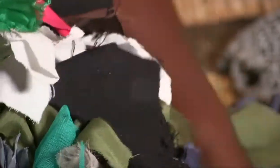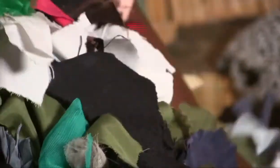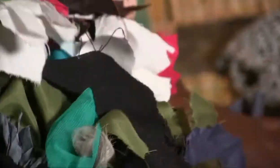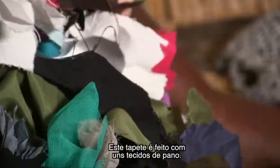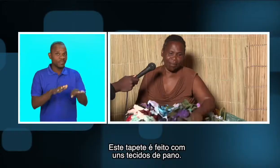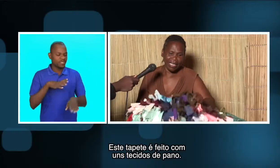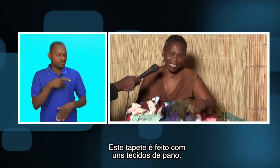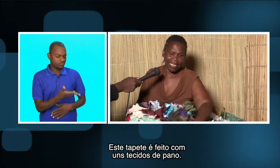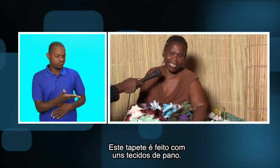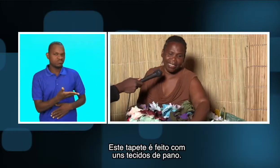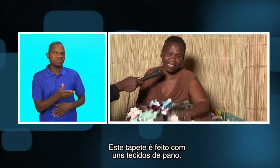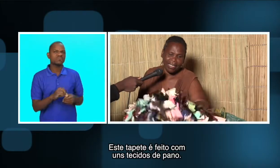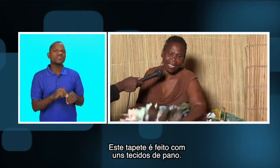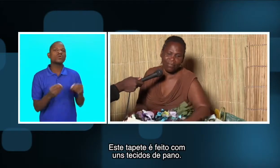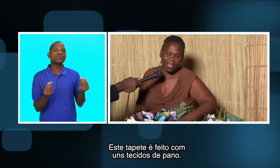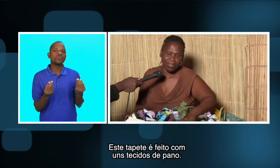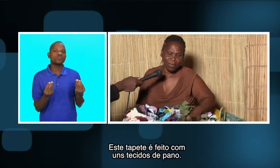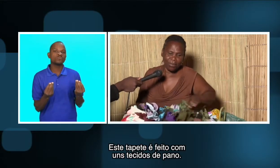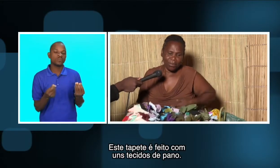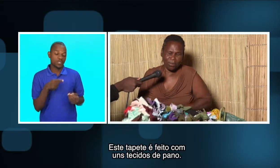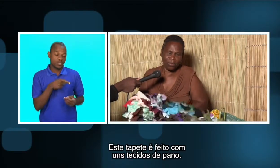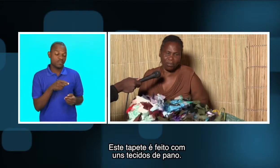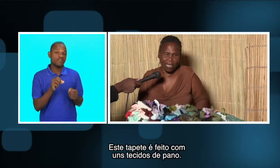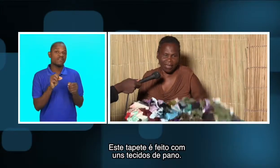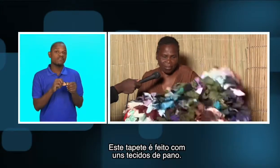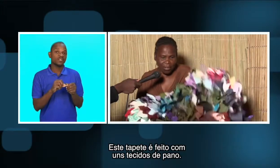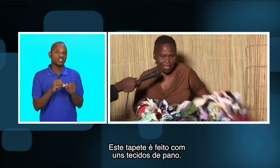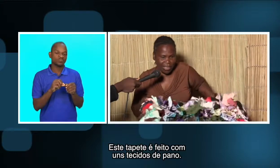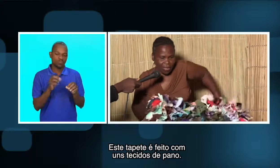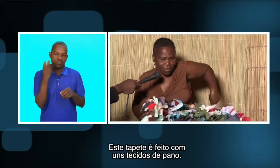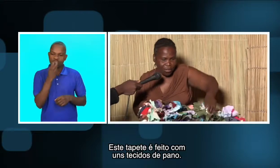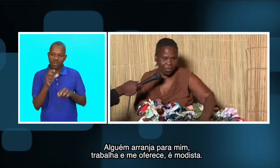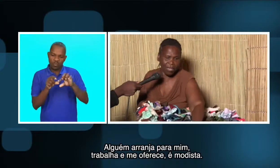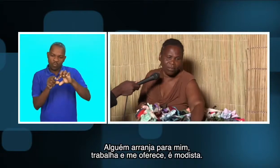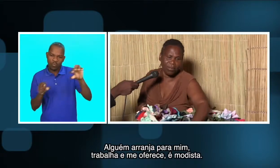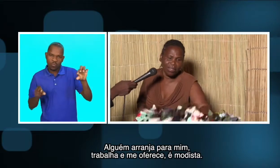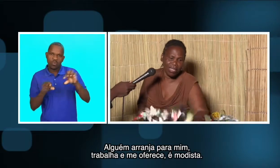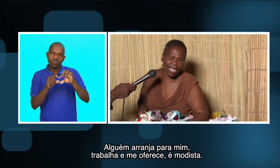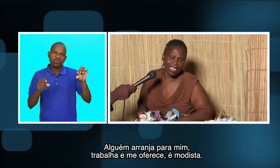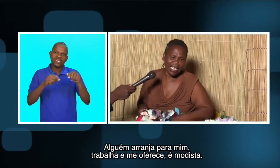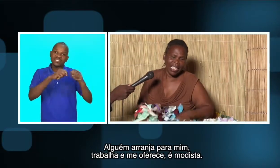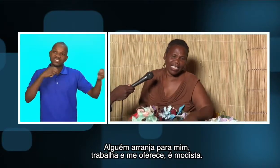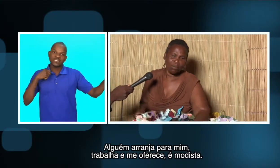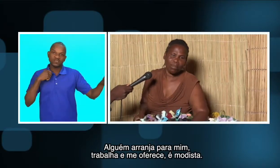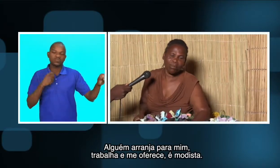O tapete aqui é feito de uns tecidos de pano. Alguém arranja para mim,